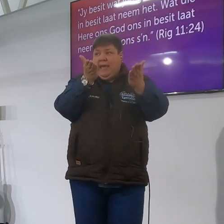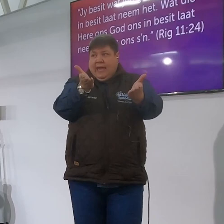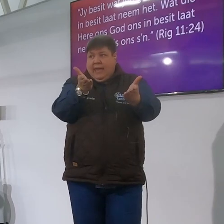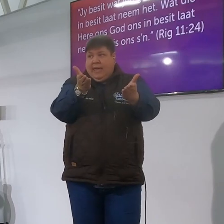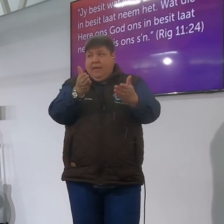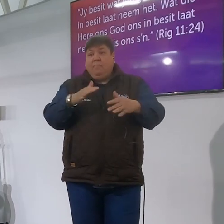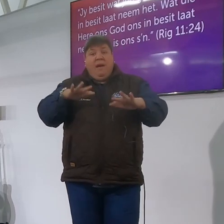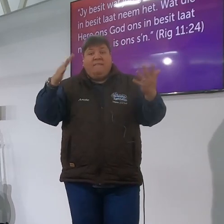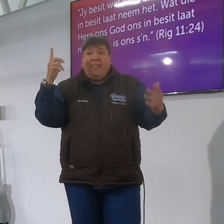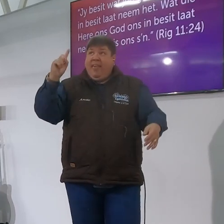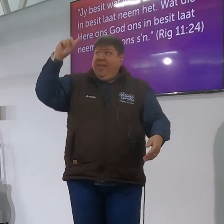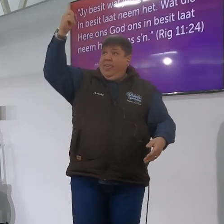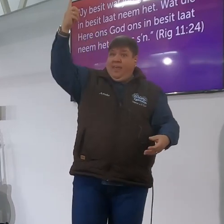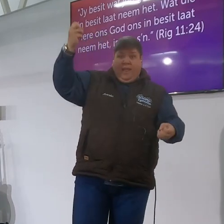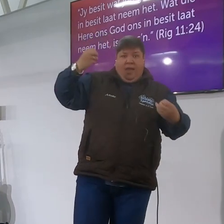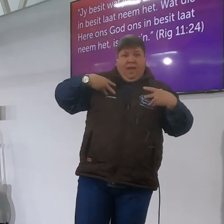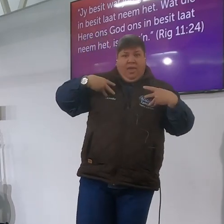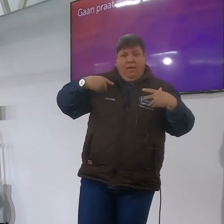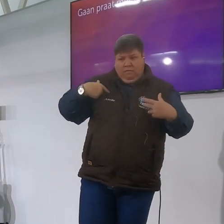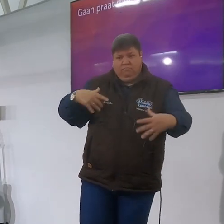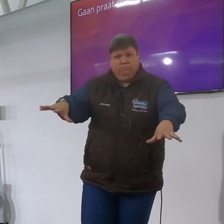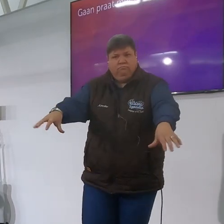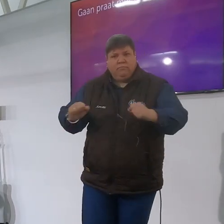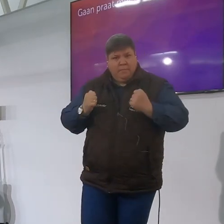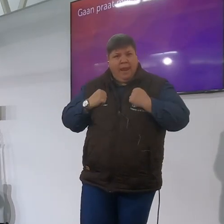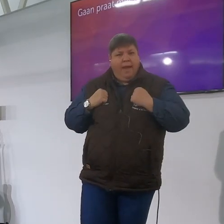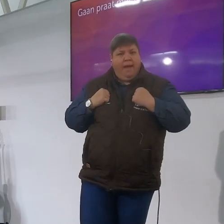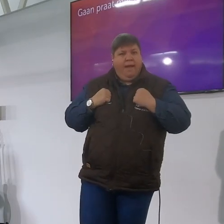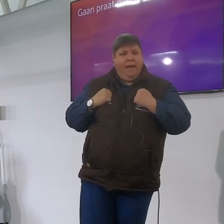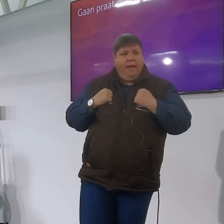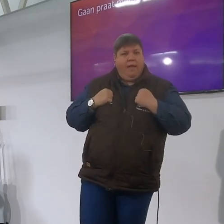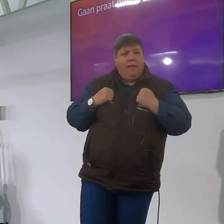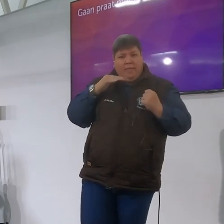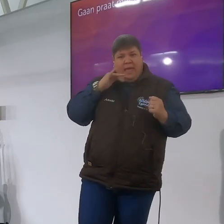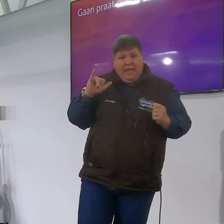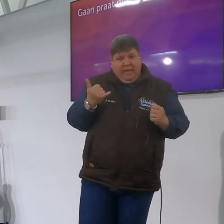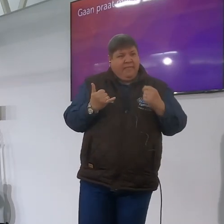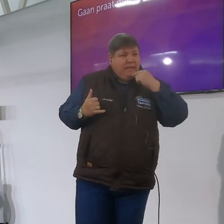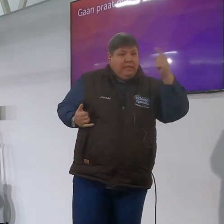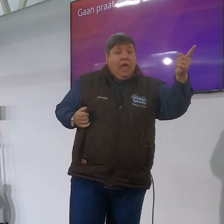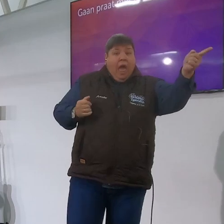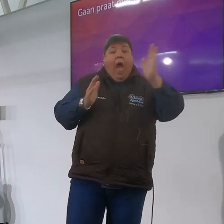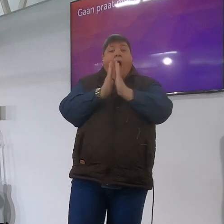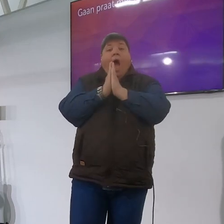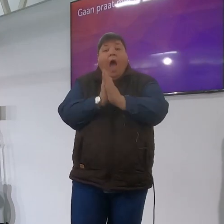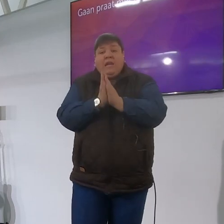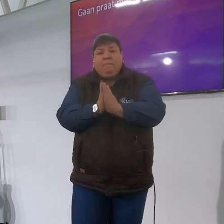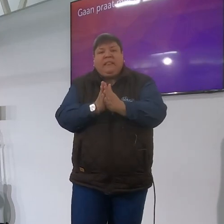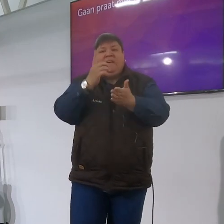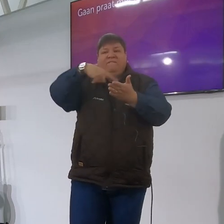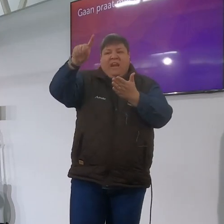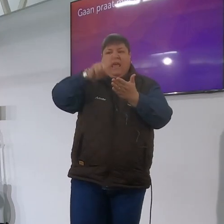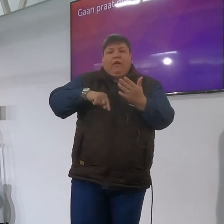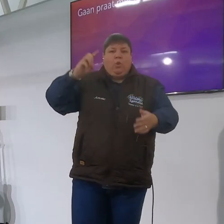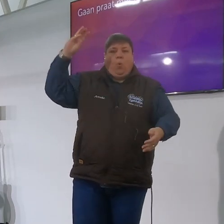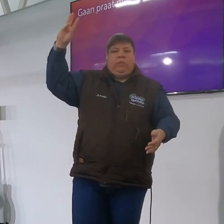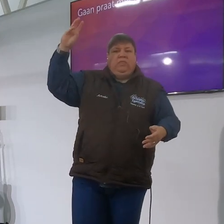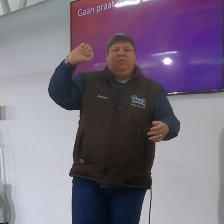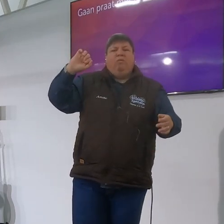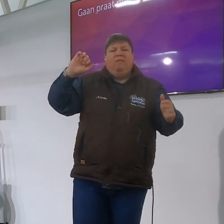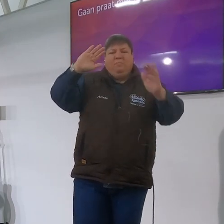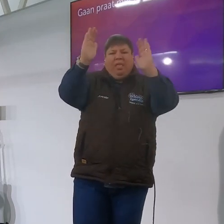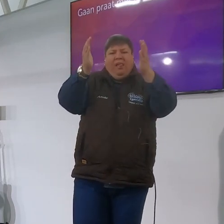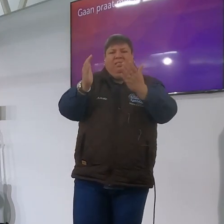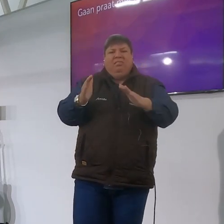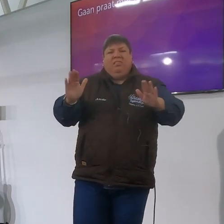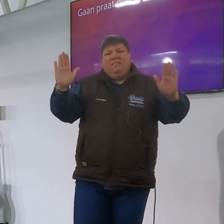ons in besit laat neem is ons hier is wat Jefta eindelijk vir hom sê hy sê luister hier die probleem wat ek